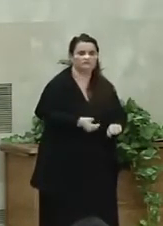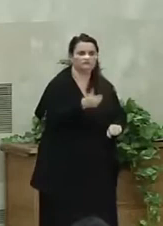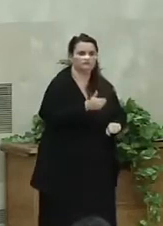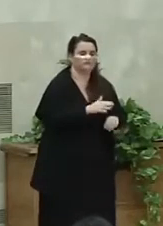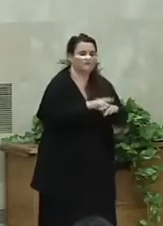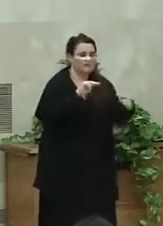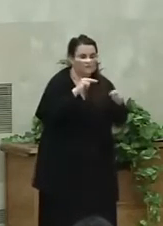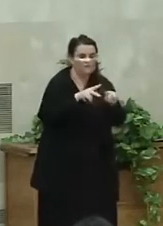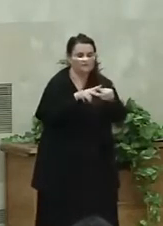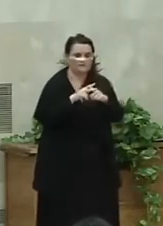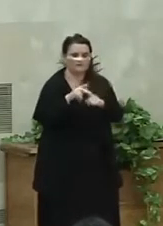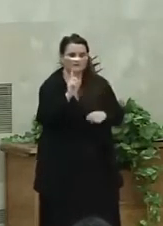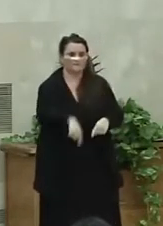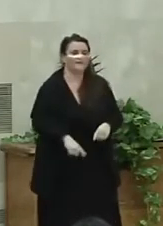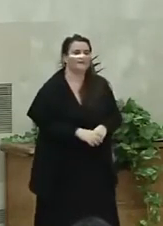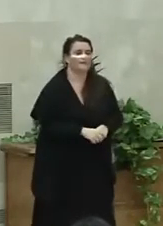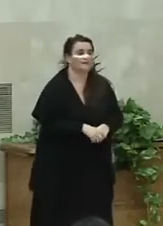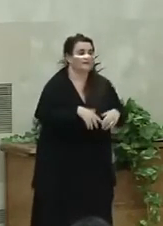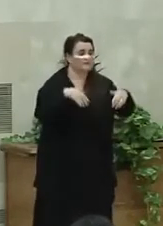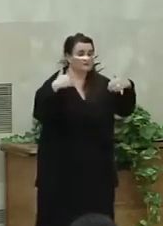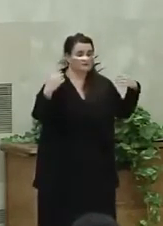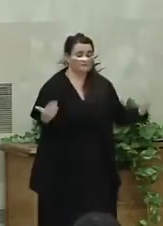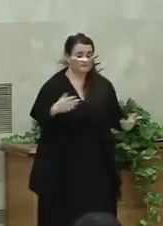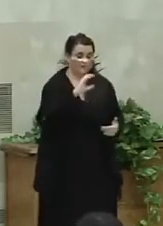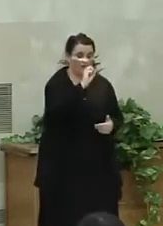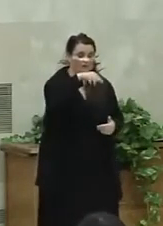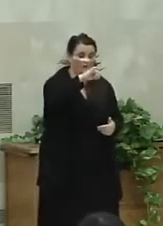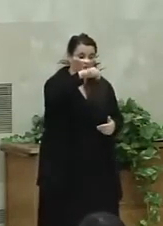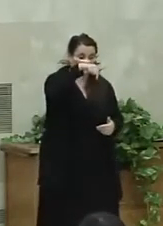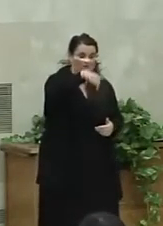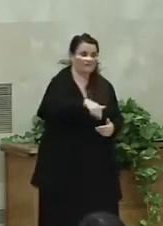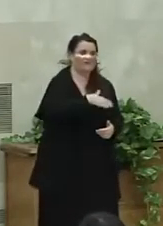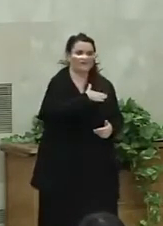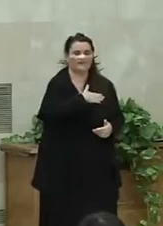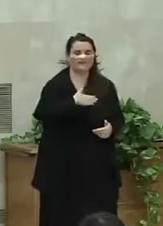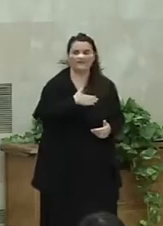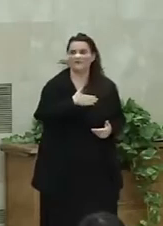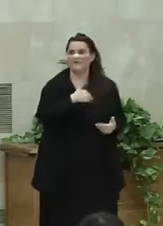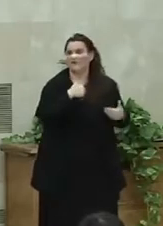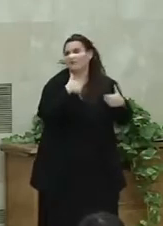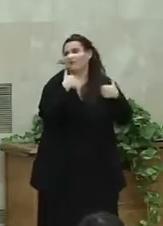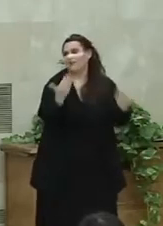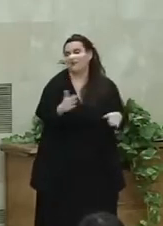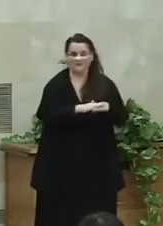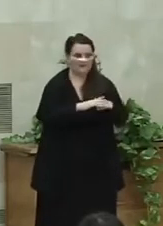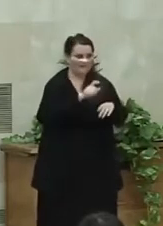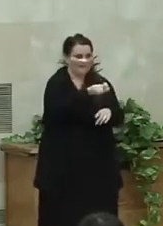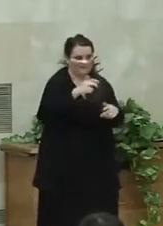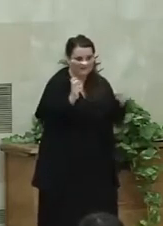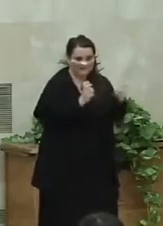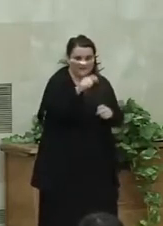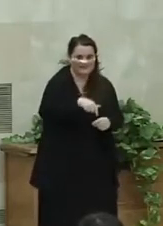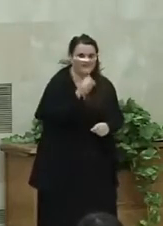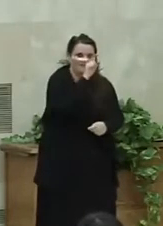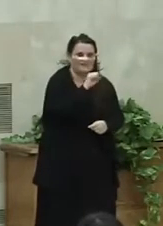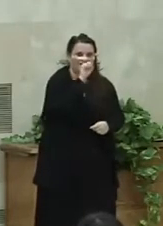encuentros y sus talleres. Es por eso que Connie hoy nos quiere regalar, a quienes asistimos a este acto, una